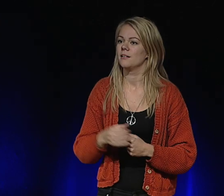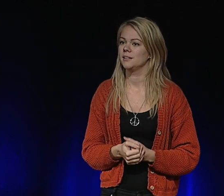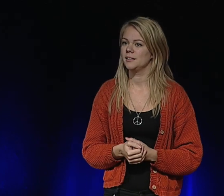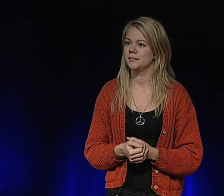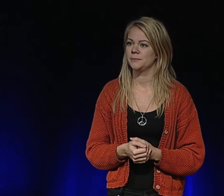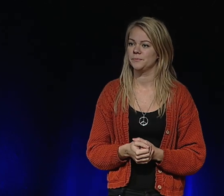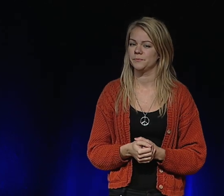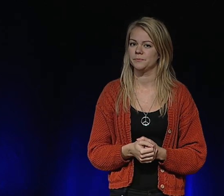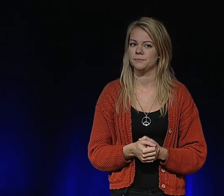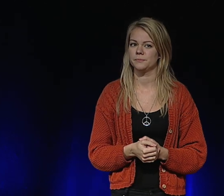för alla.